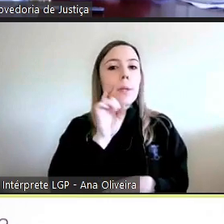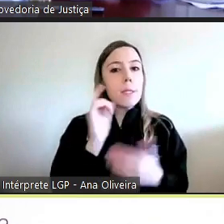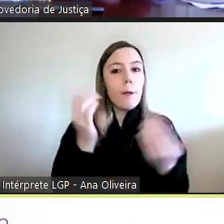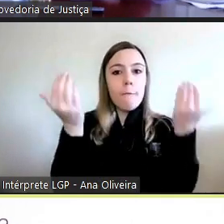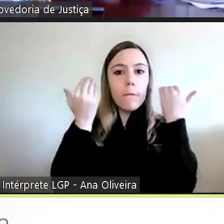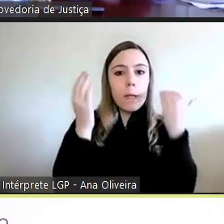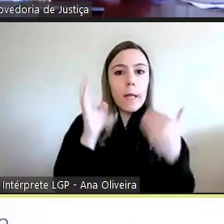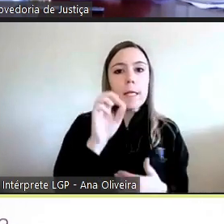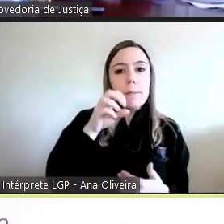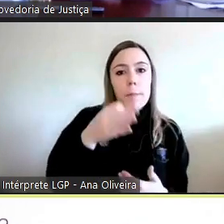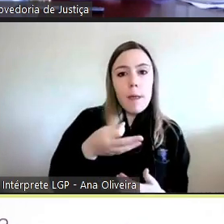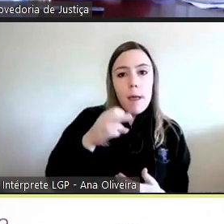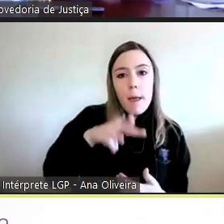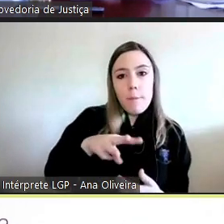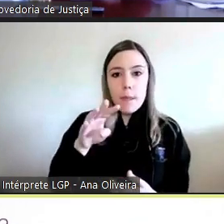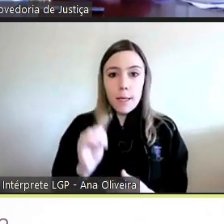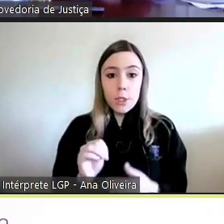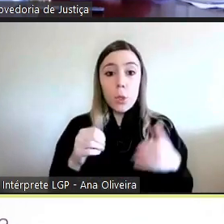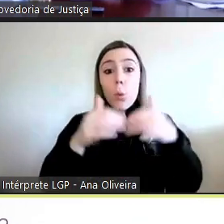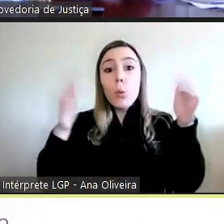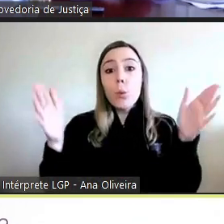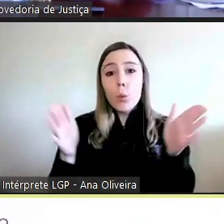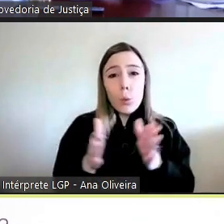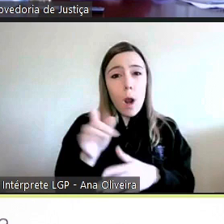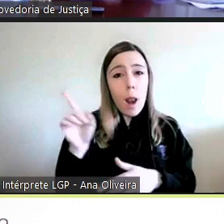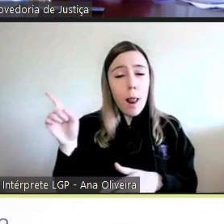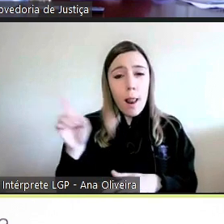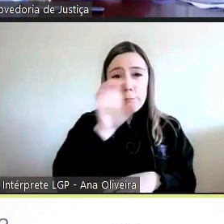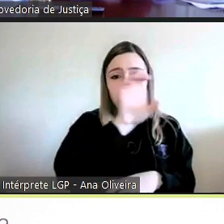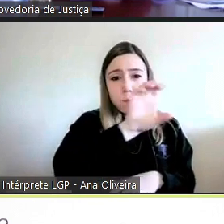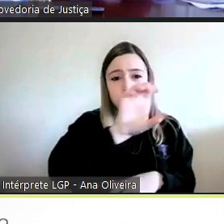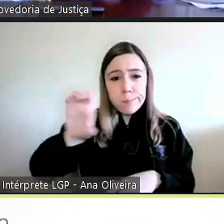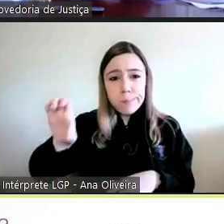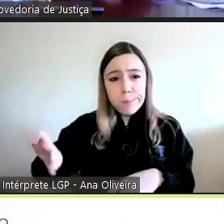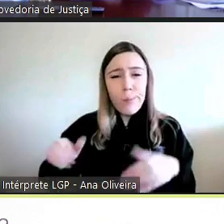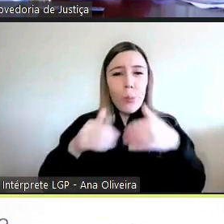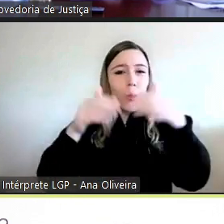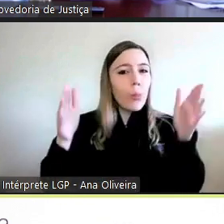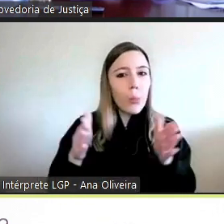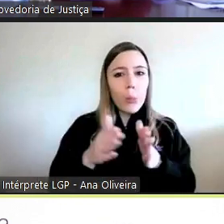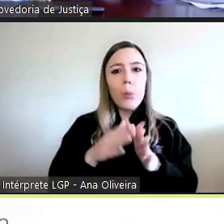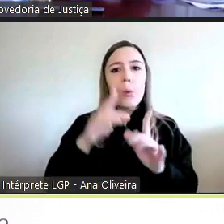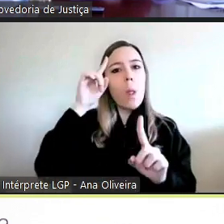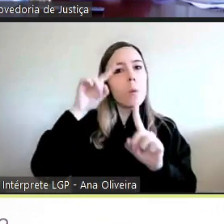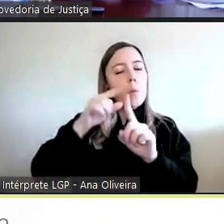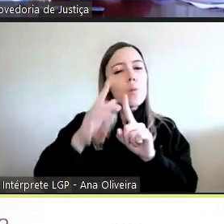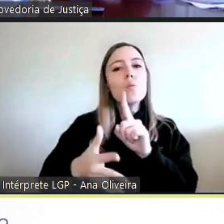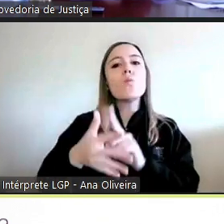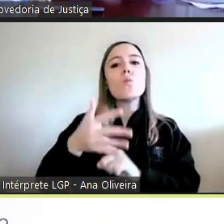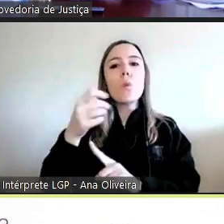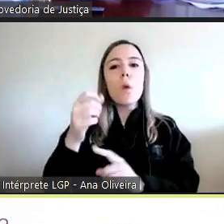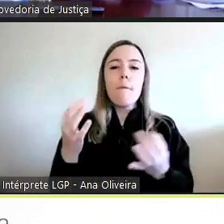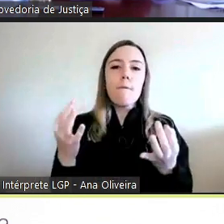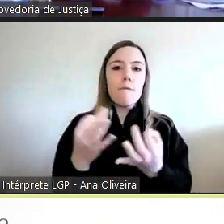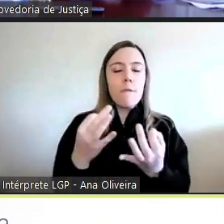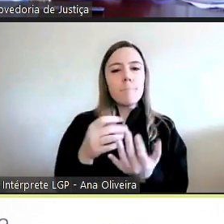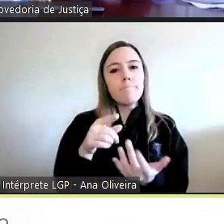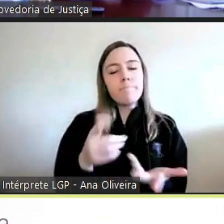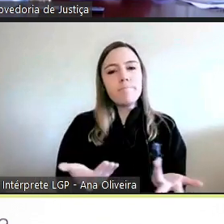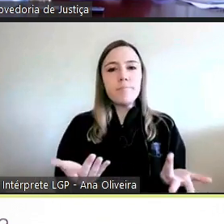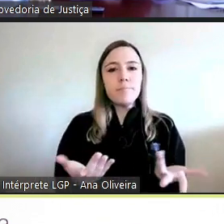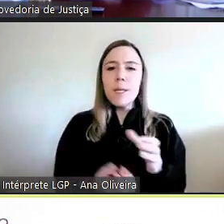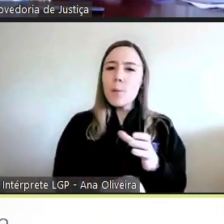SPMS. São todas estas entidades que concretizam este objetivo de oferecer, de facto, este